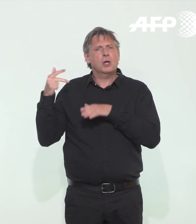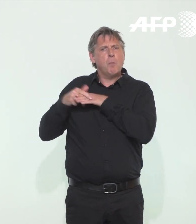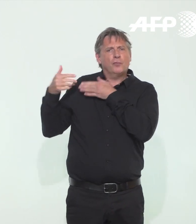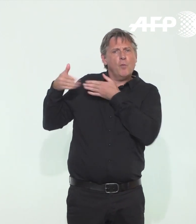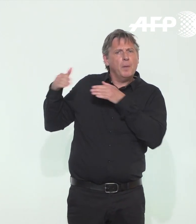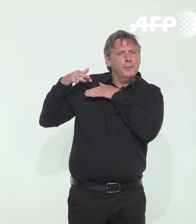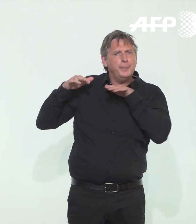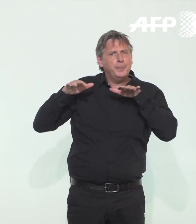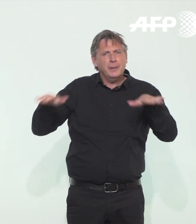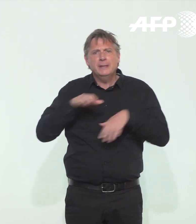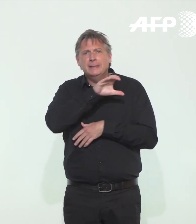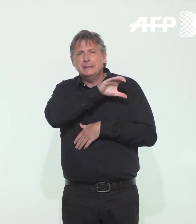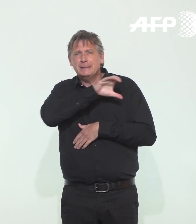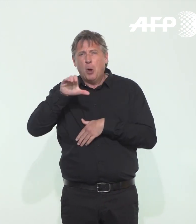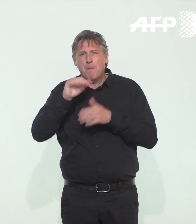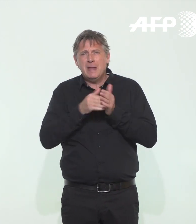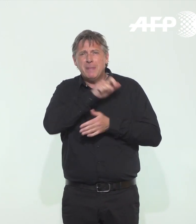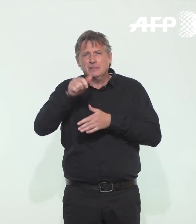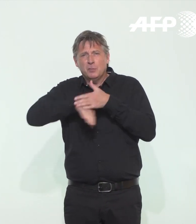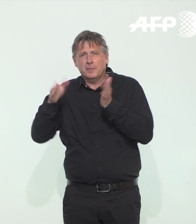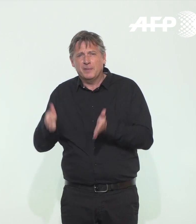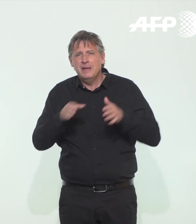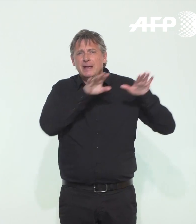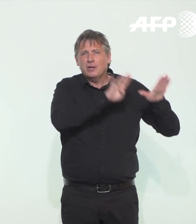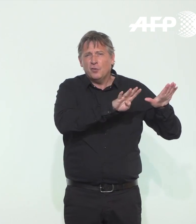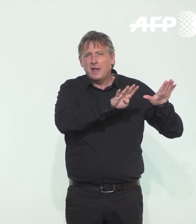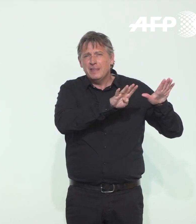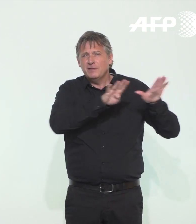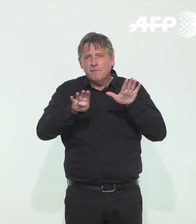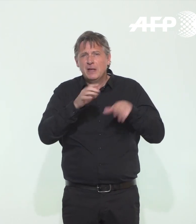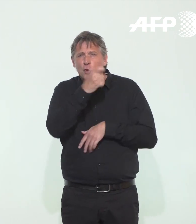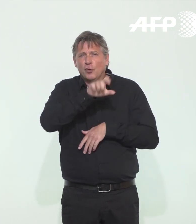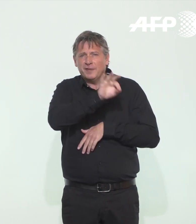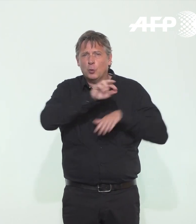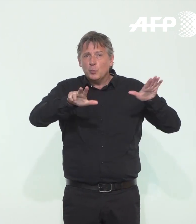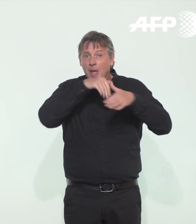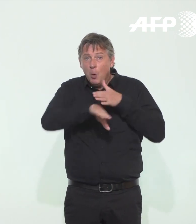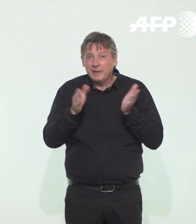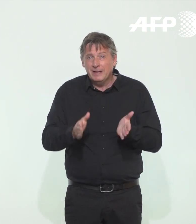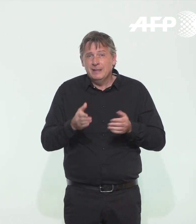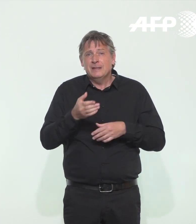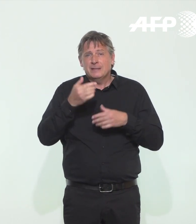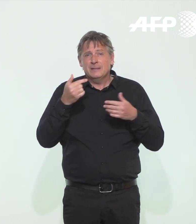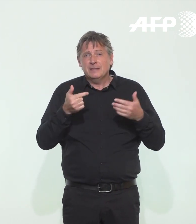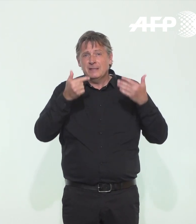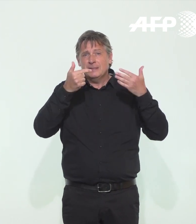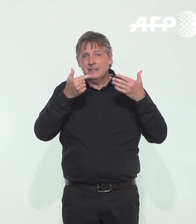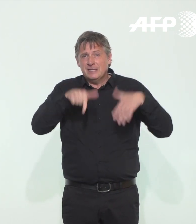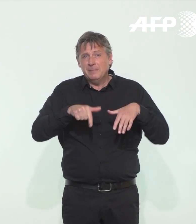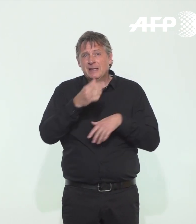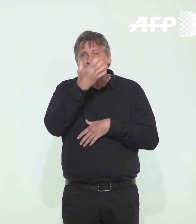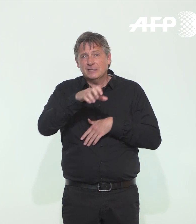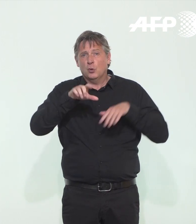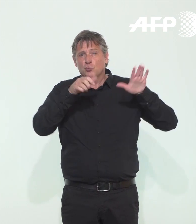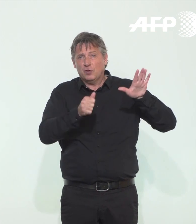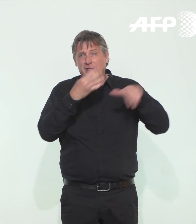de 100 000 personnes ont été hospitalisées, 99 258, dont 17 564 dans un état